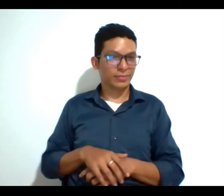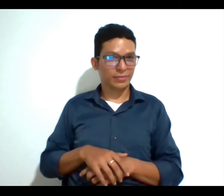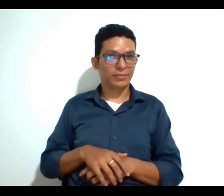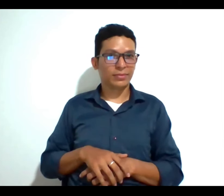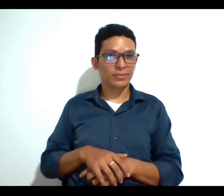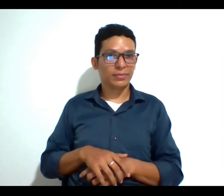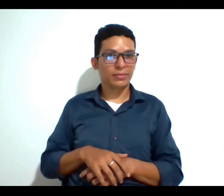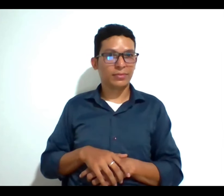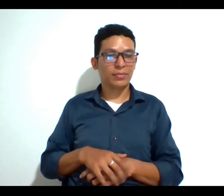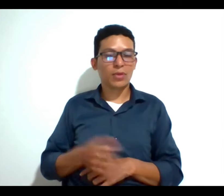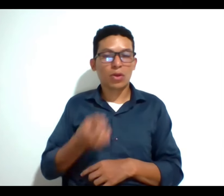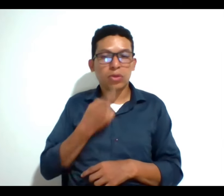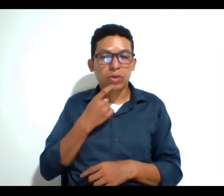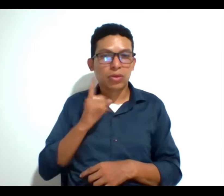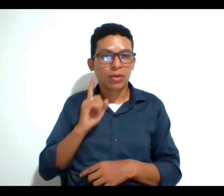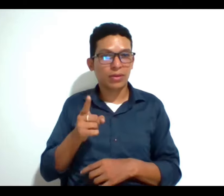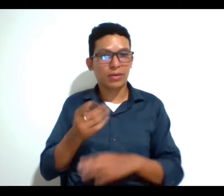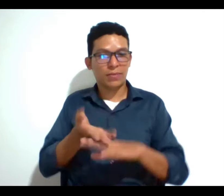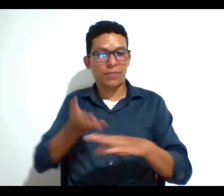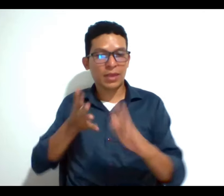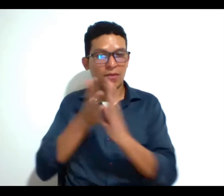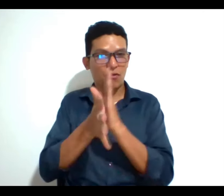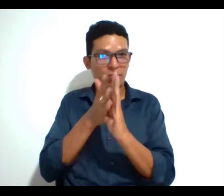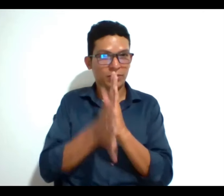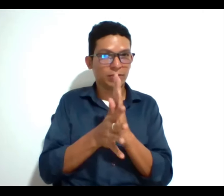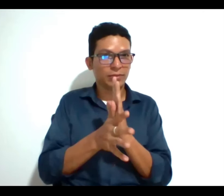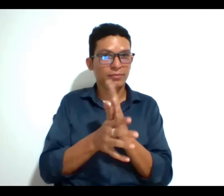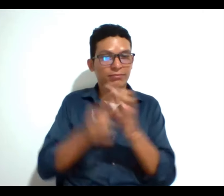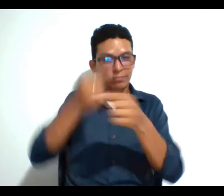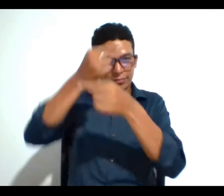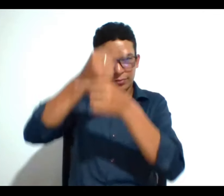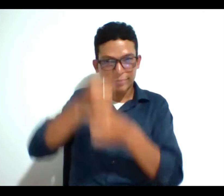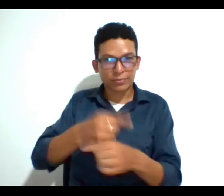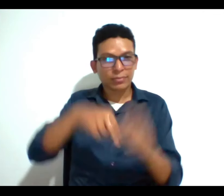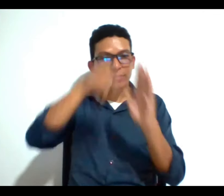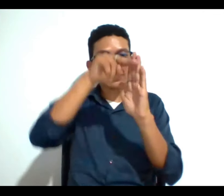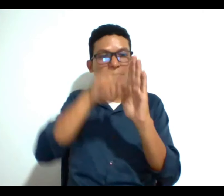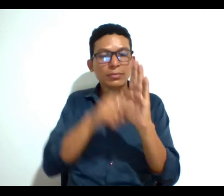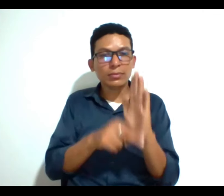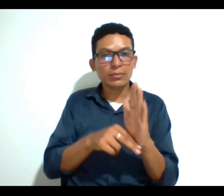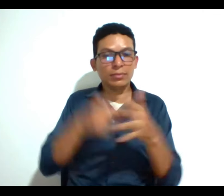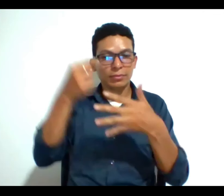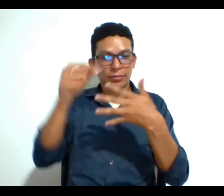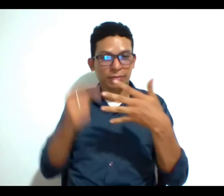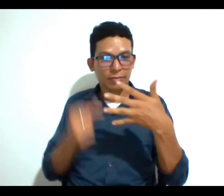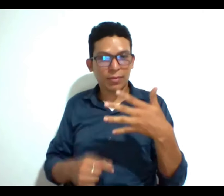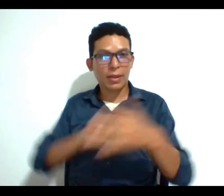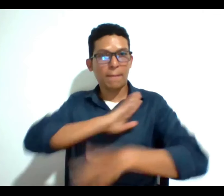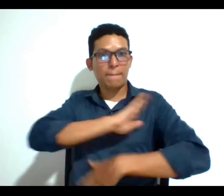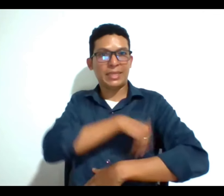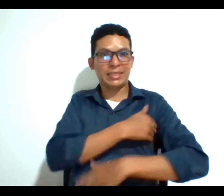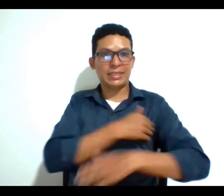incumplimiento de solicitudes de información no se aplican los normas y lineamientos que hoy tiene el ministerio de salud